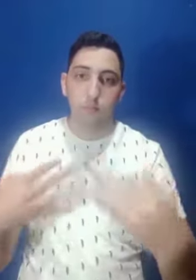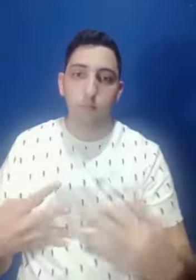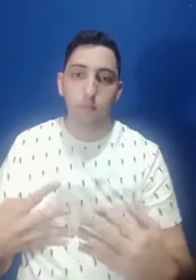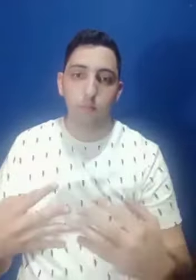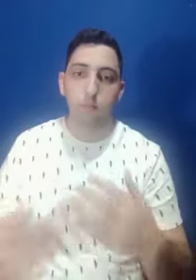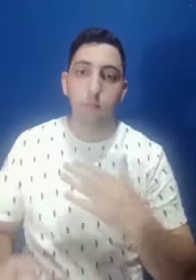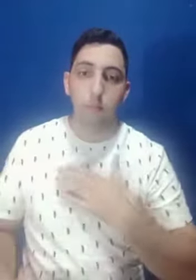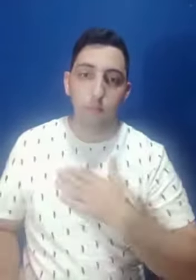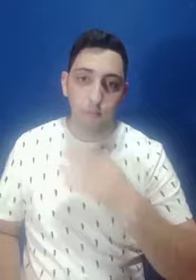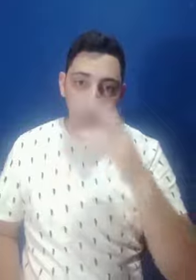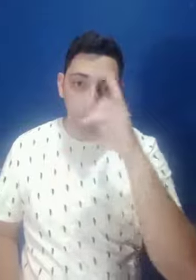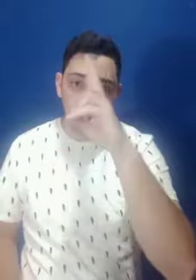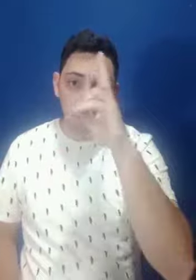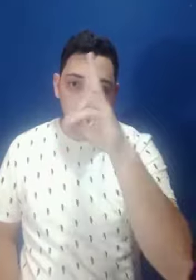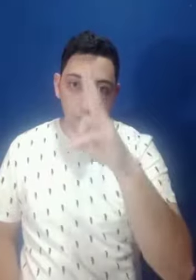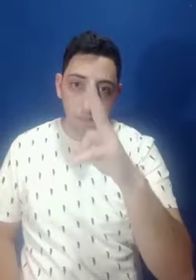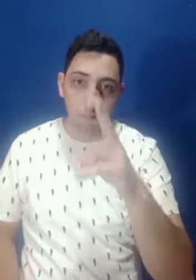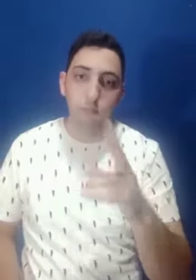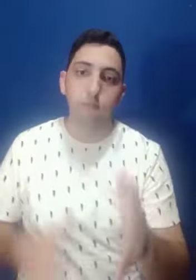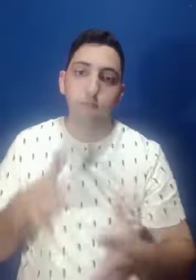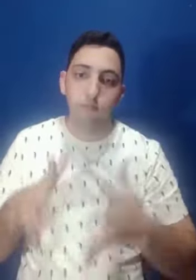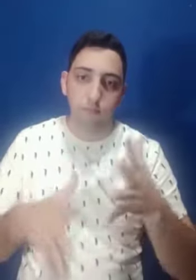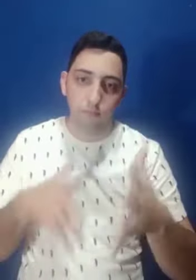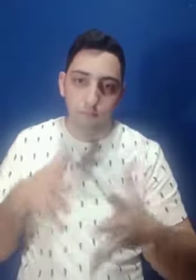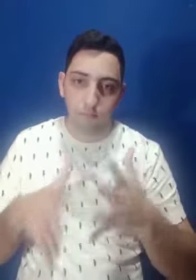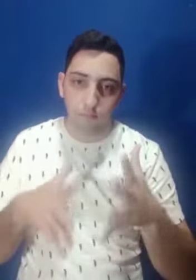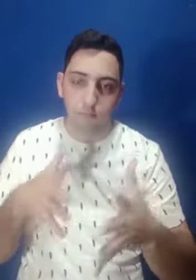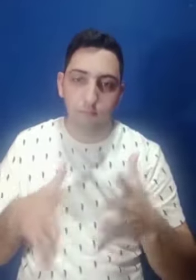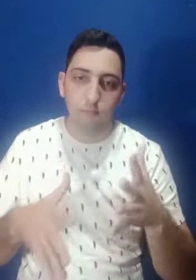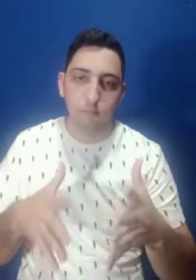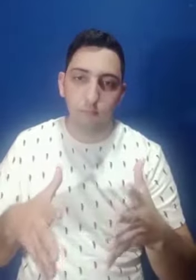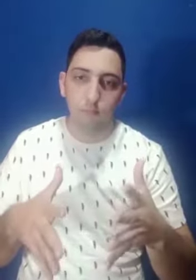Hoje eu estou aqui para contar para vocês a minha história na Libras.